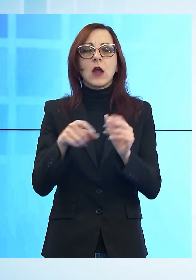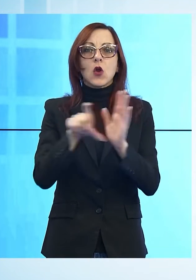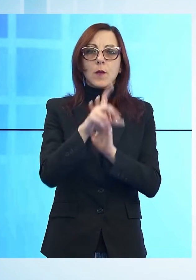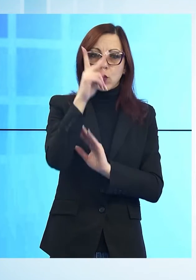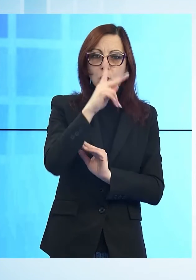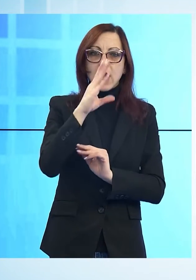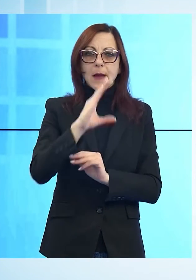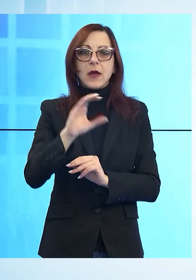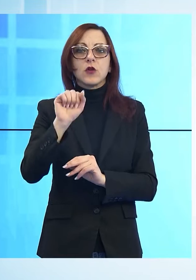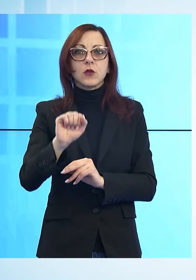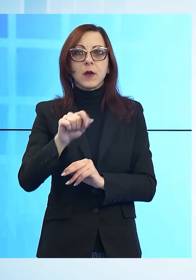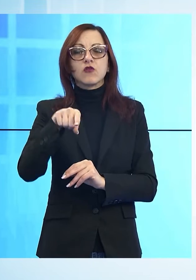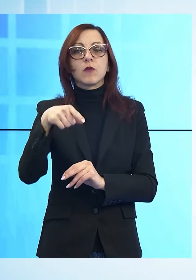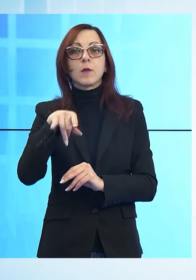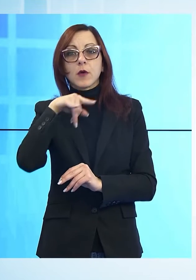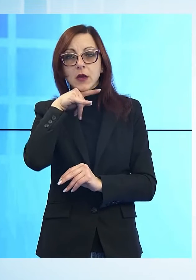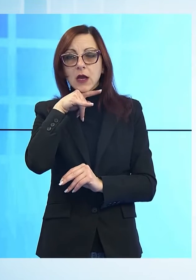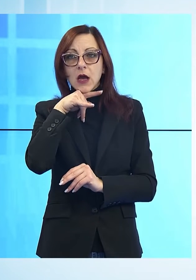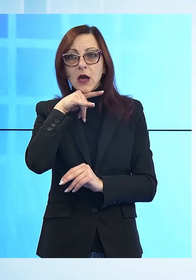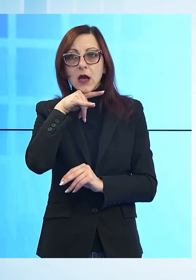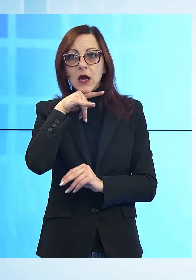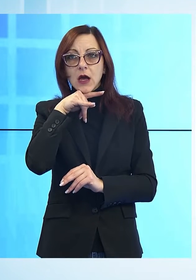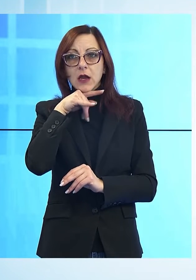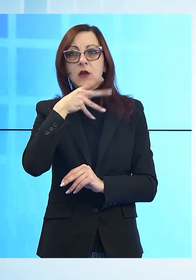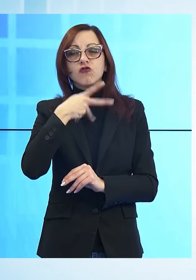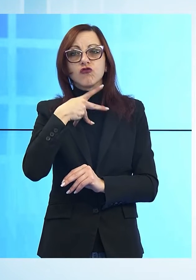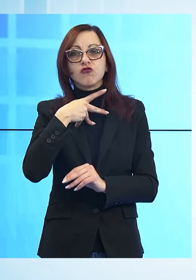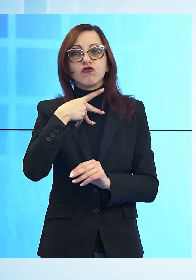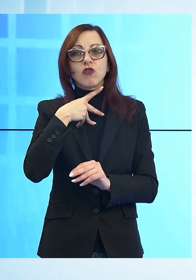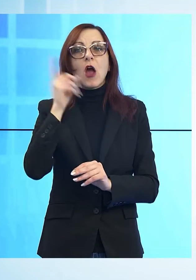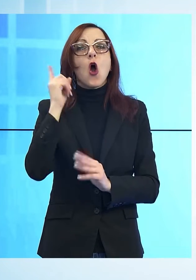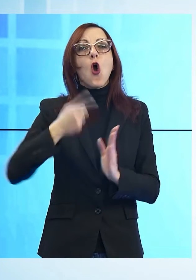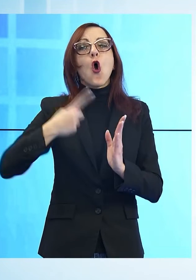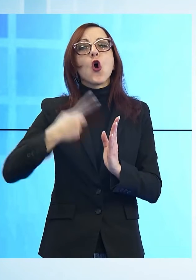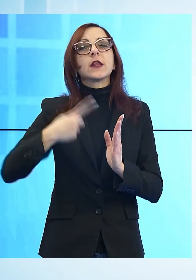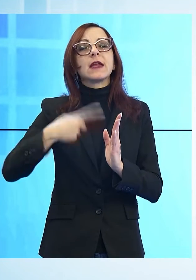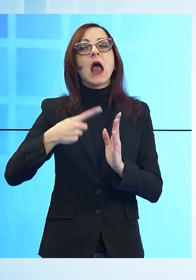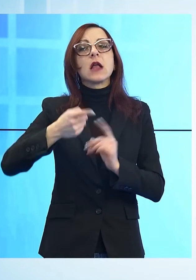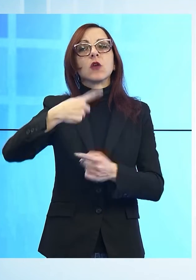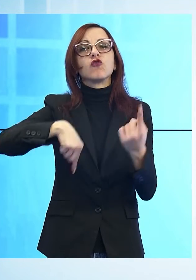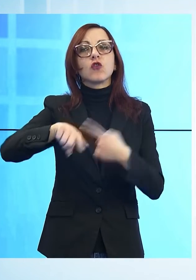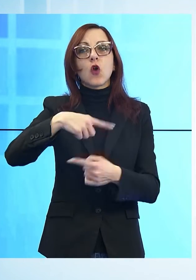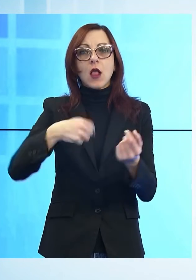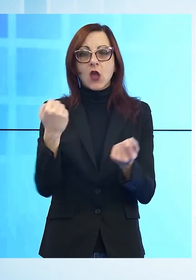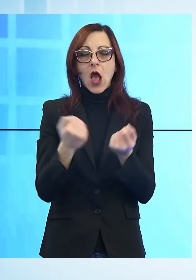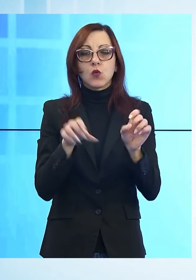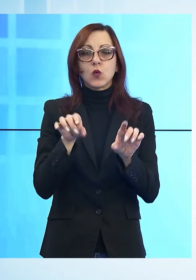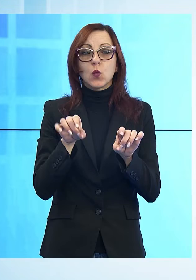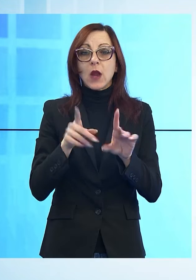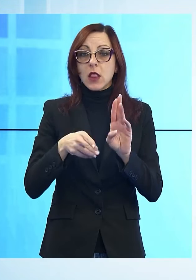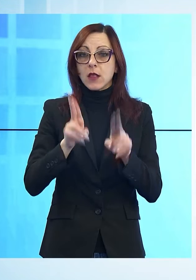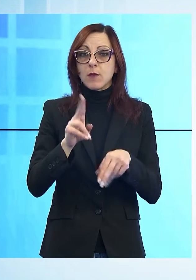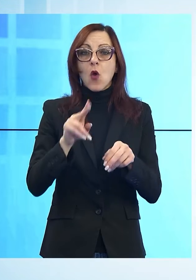Lucca, Capanno, Rialtopascio e Porcari hanno emesso un'ordinanza relativa alla circolazione dei veicoli più inquinanti che non